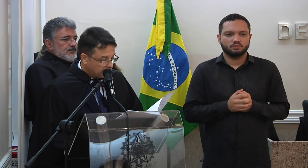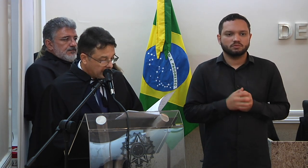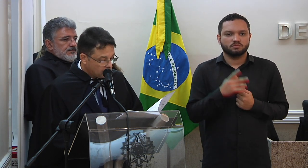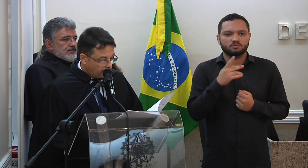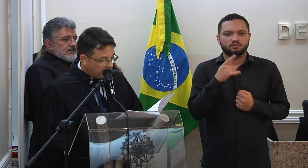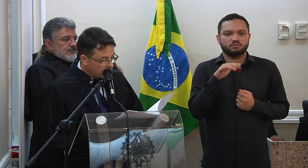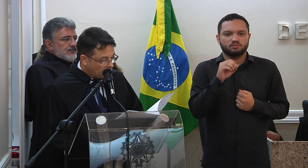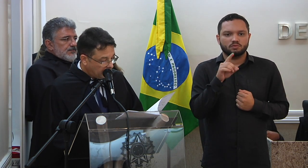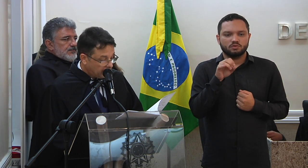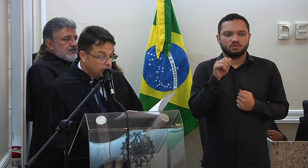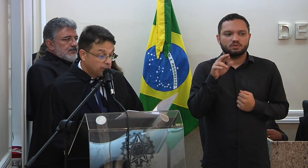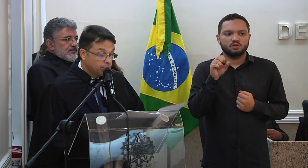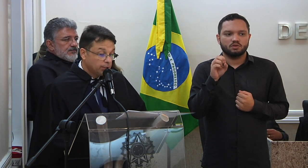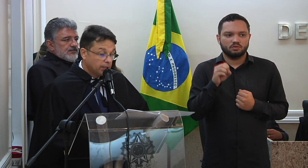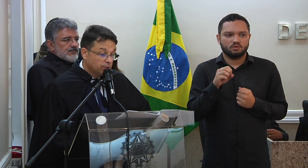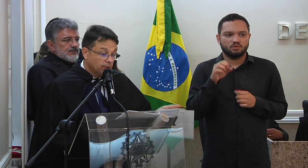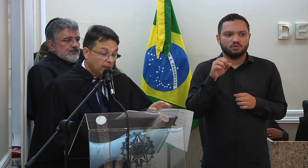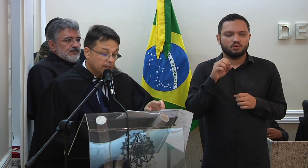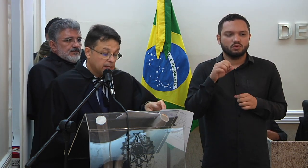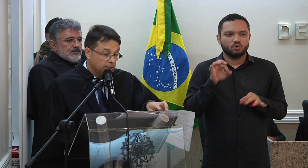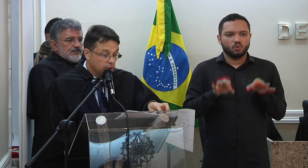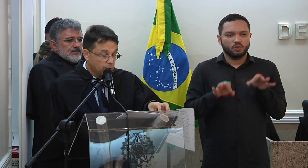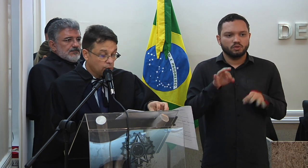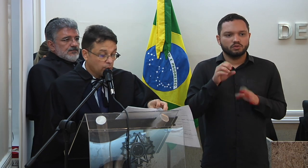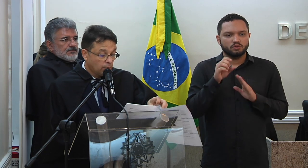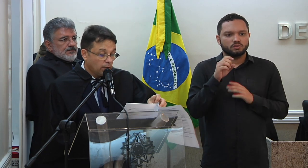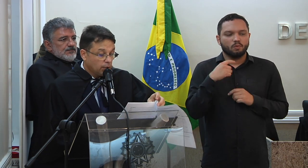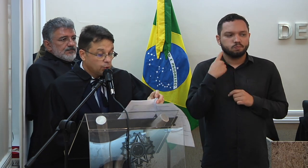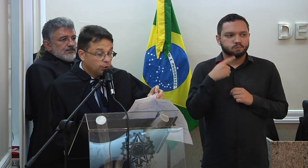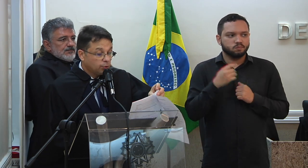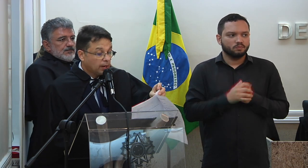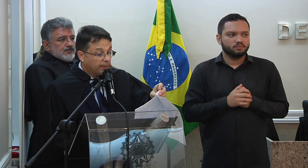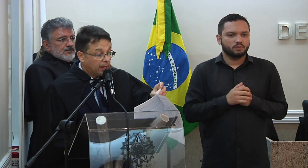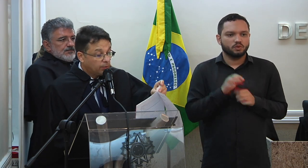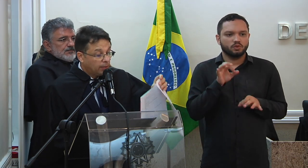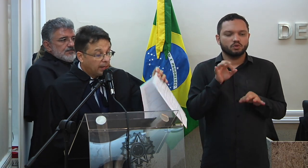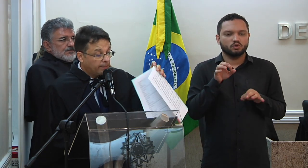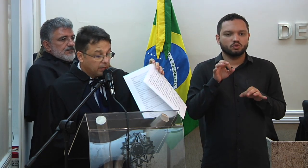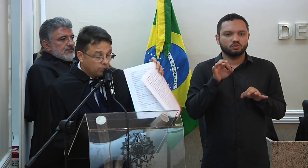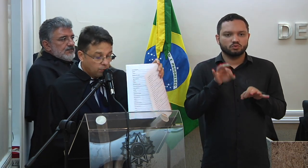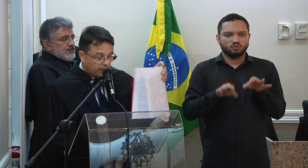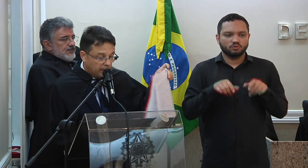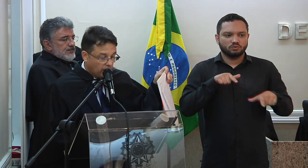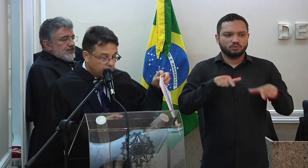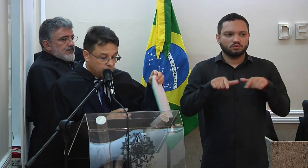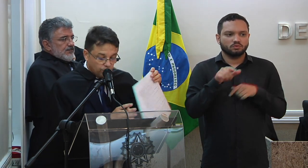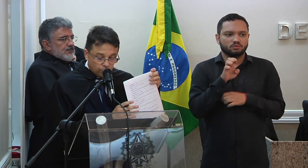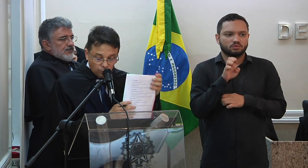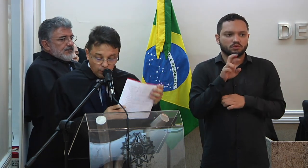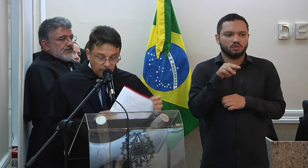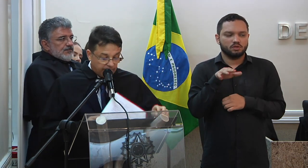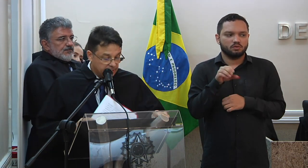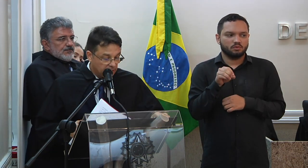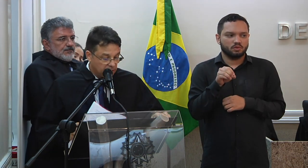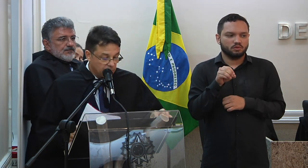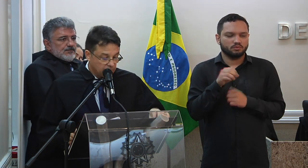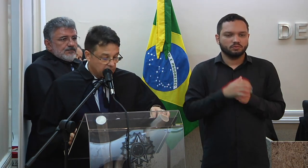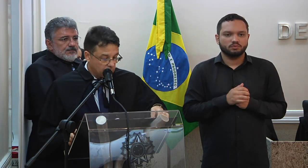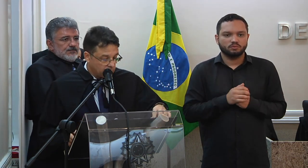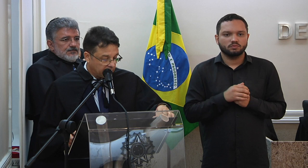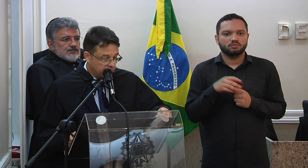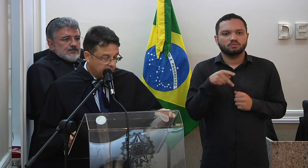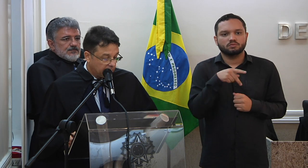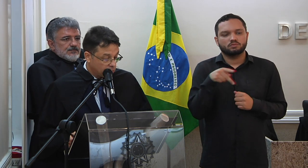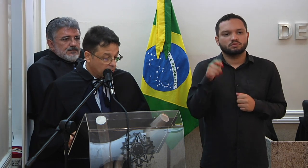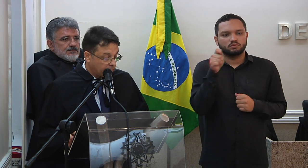Paulo de Tarso Pires Nogueira juiz de direito excelentíssimo senhor juiz do trabalho Hermano Queiroz Júnior presidente da